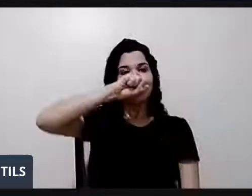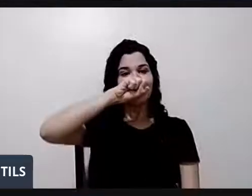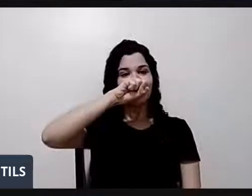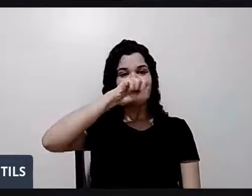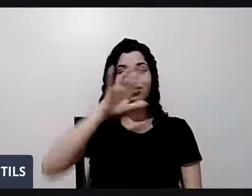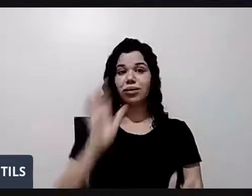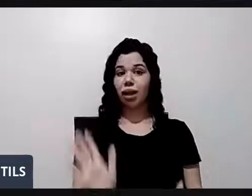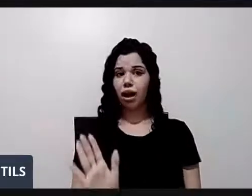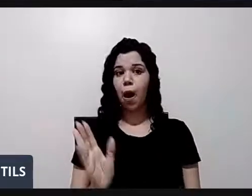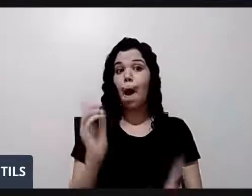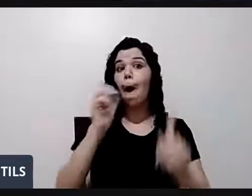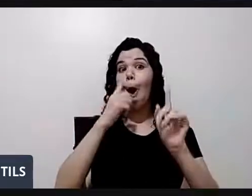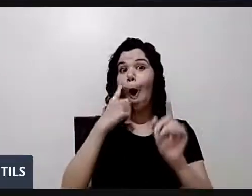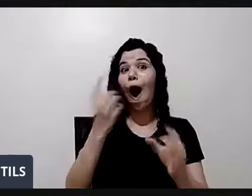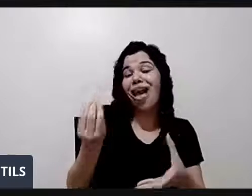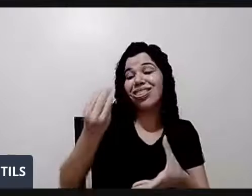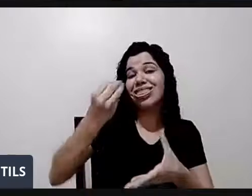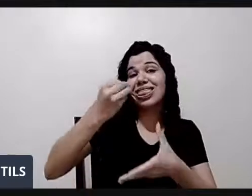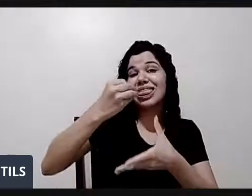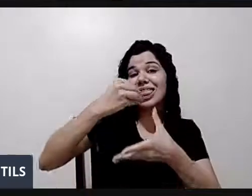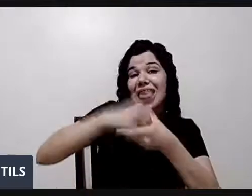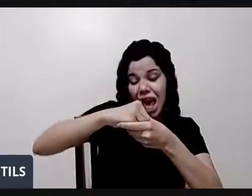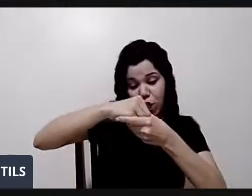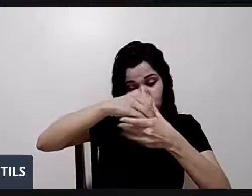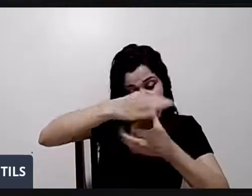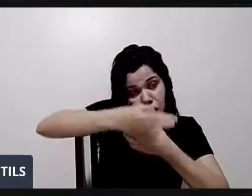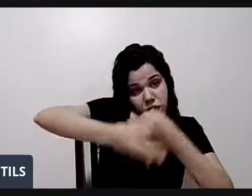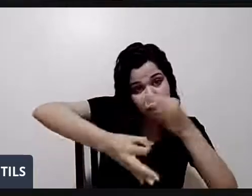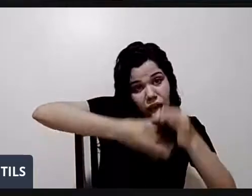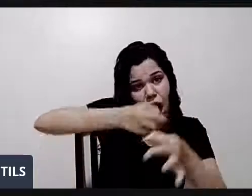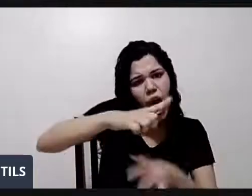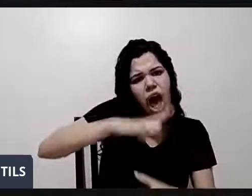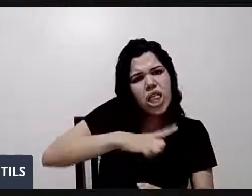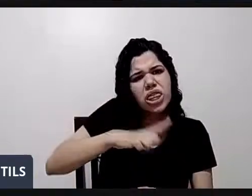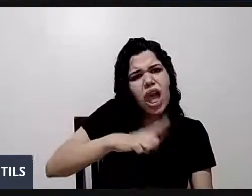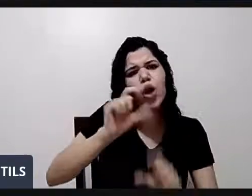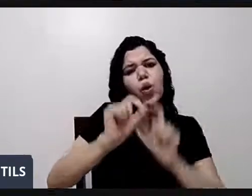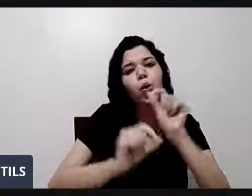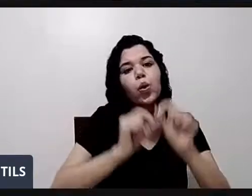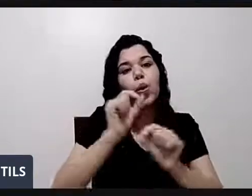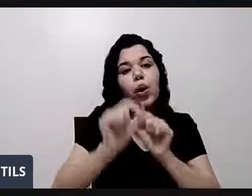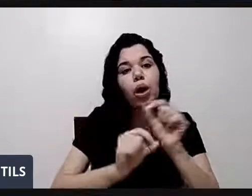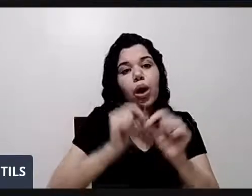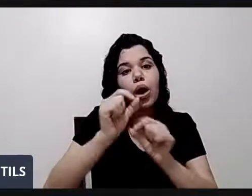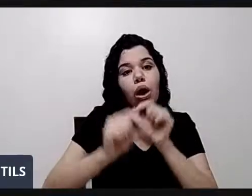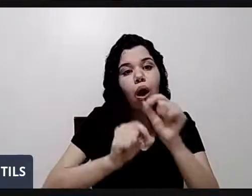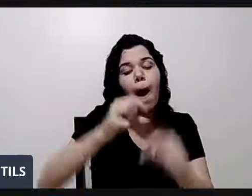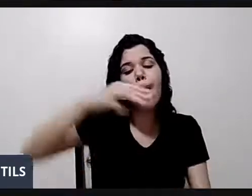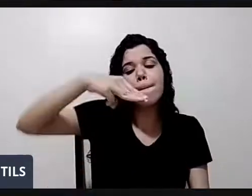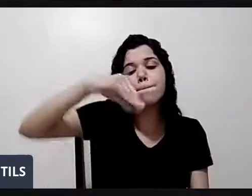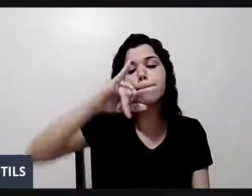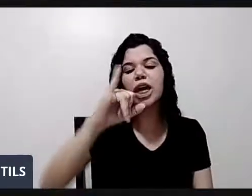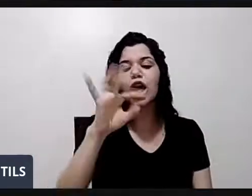dentro das células, existem as mitocôndrias.